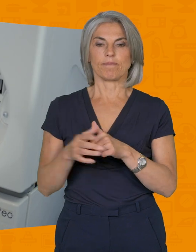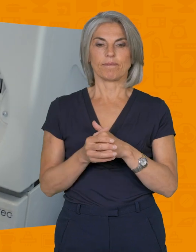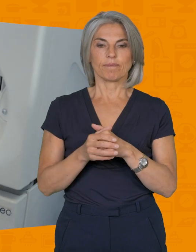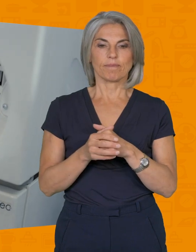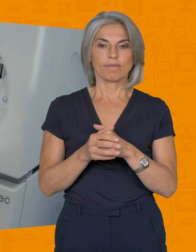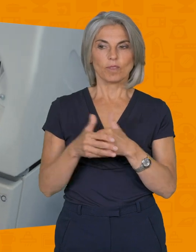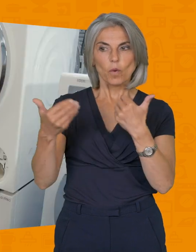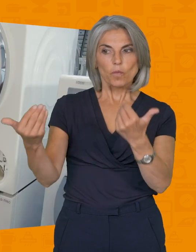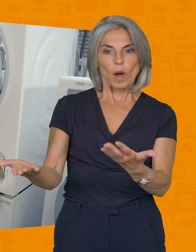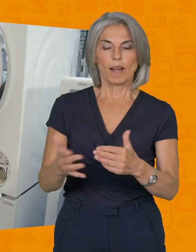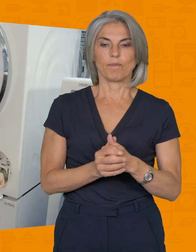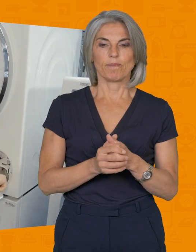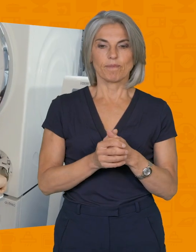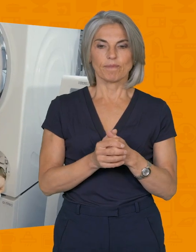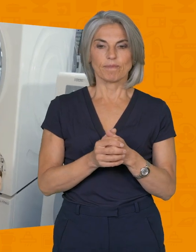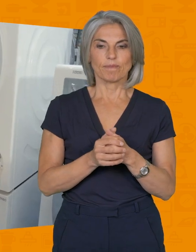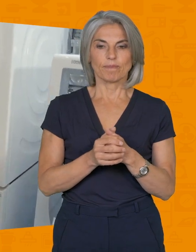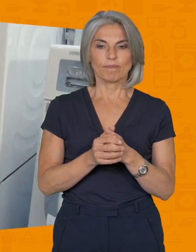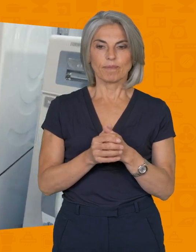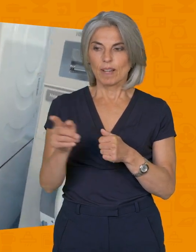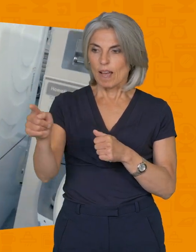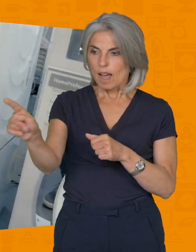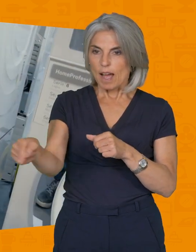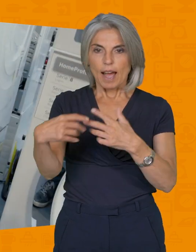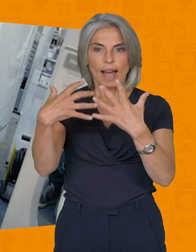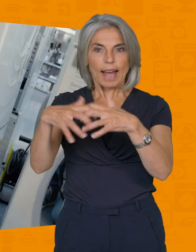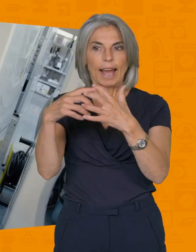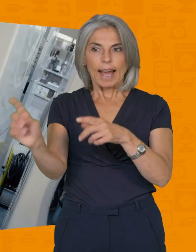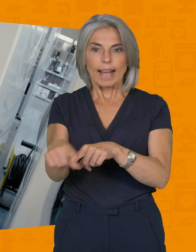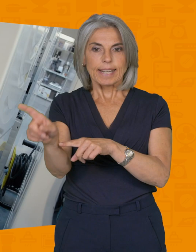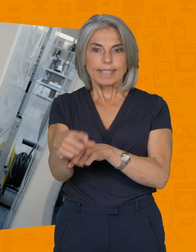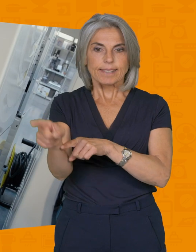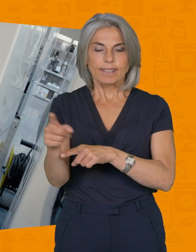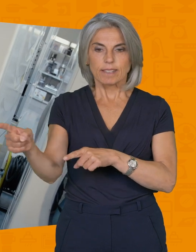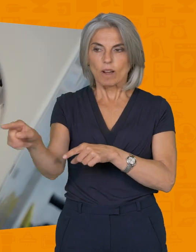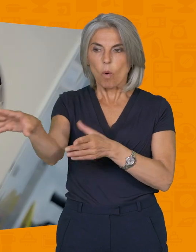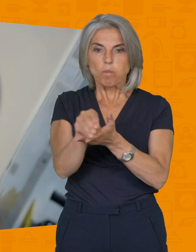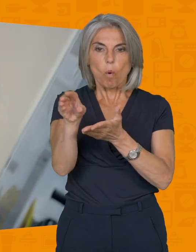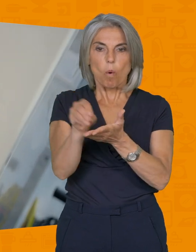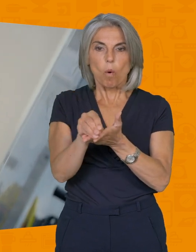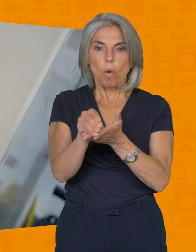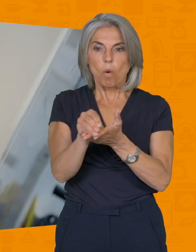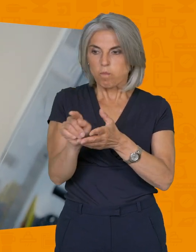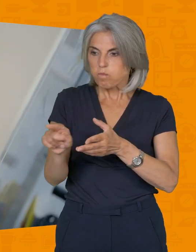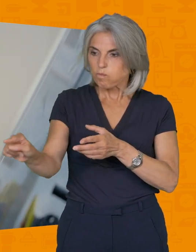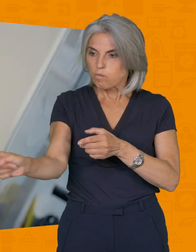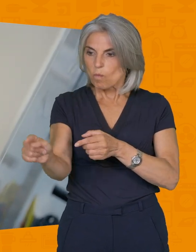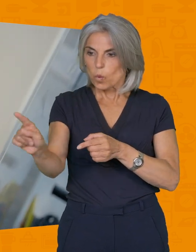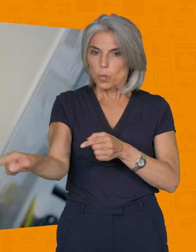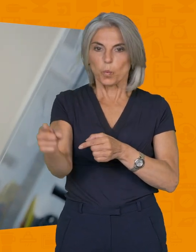Voilà, ici vous avez l'accès à l'hélice de votre pompe de vidange. Vous pouvez aller dans le fond, faites tourner l'hélice. Si l'hélice tourne